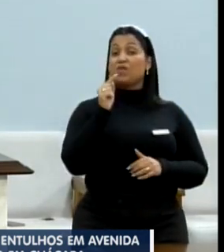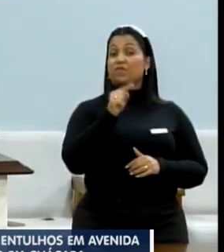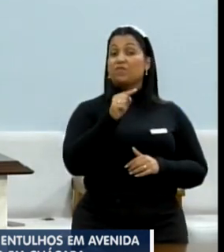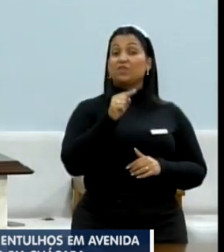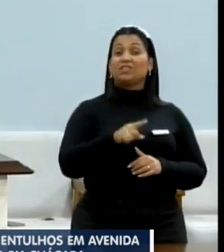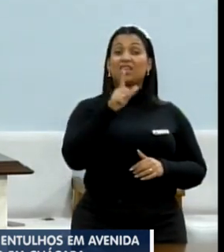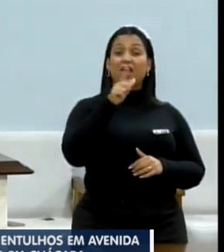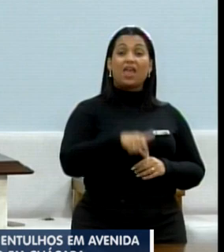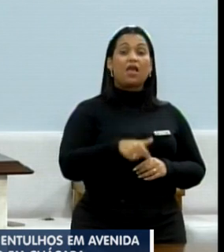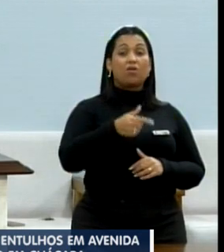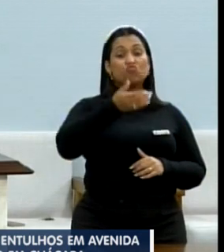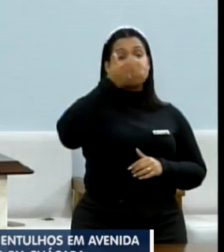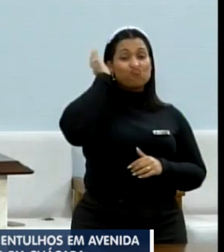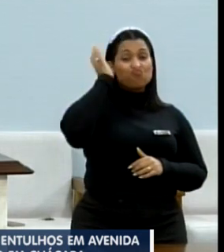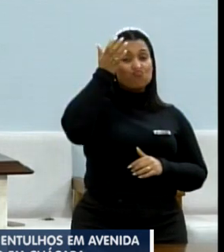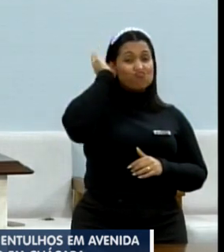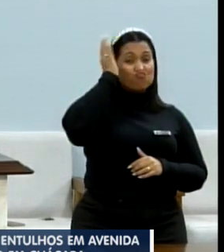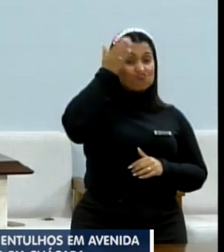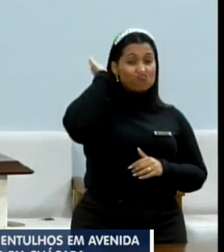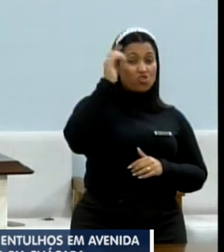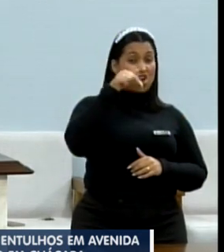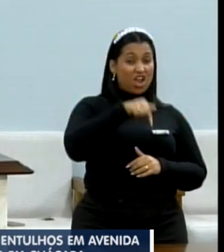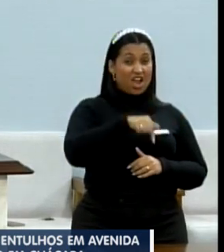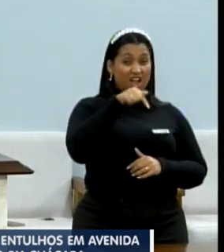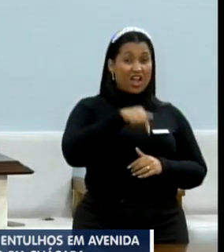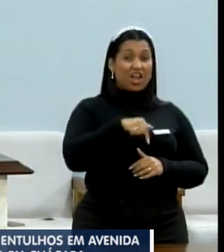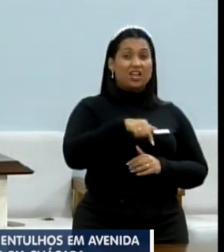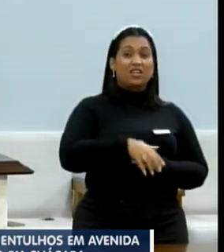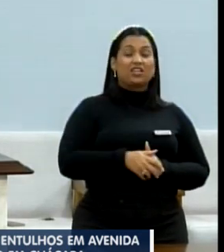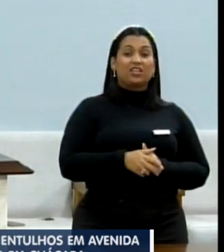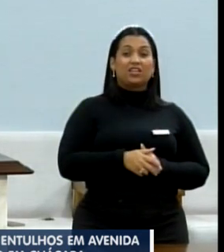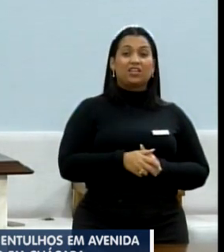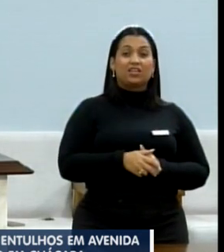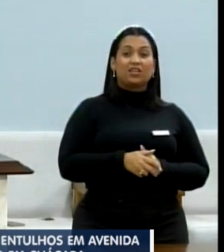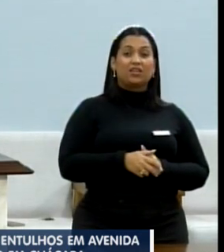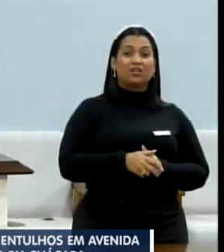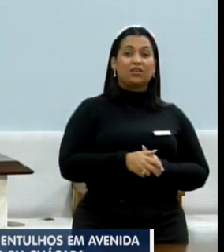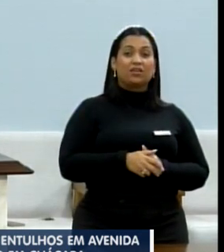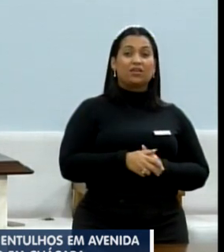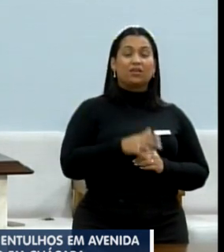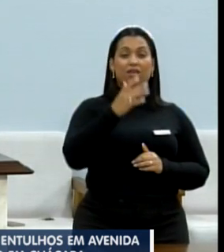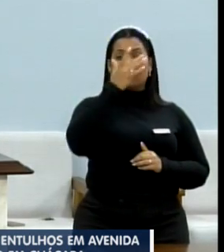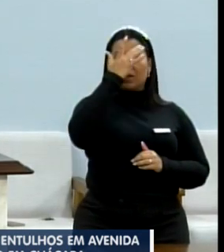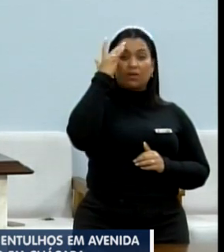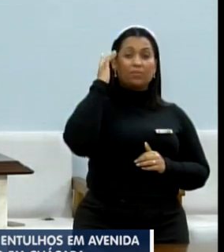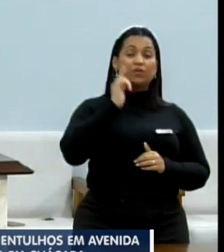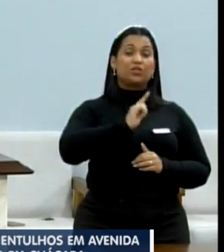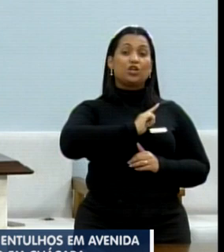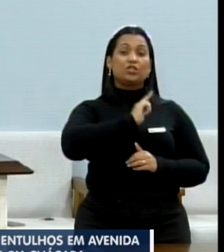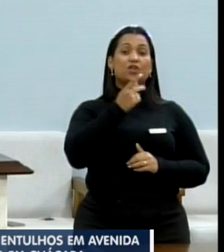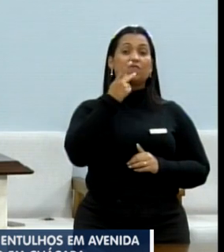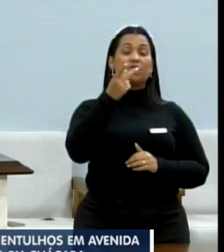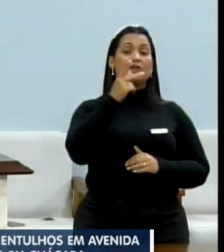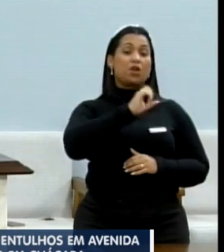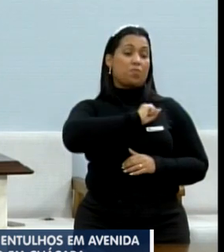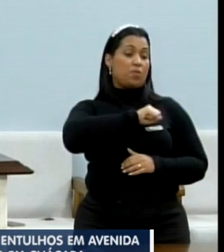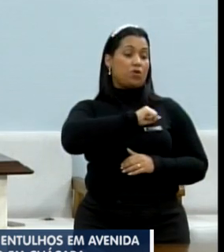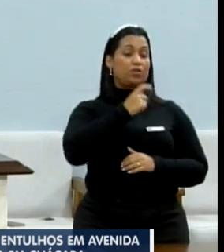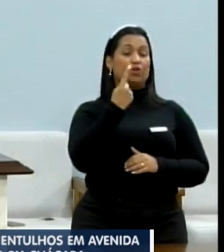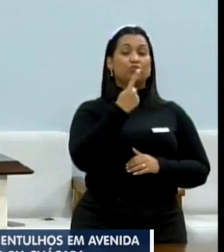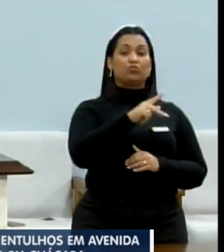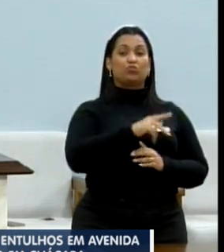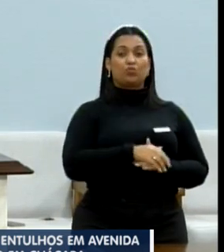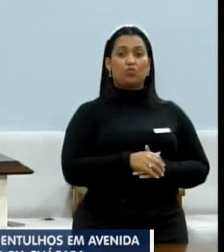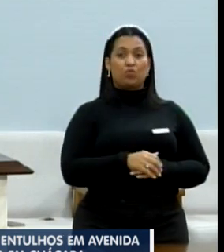é um idiota, aqui na garagem, o tal fulano gerente daqui está falando maldades do senhor,